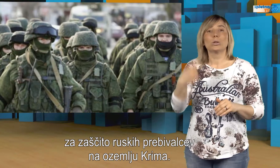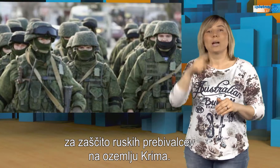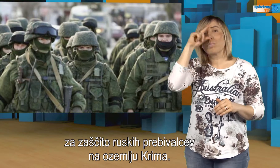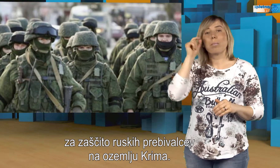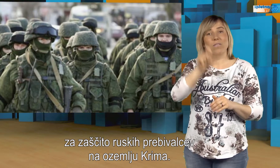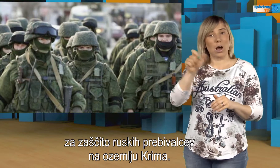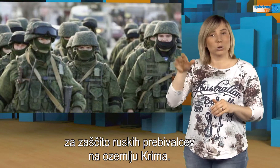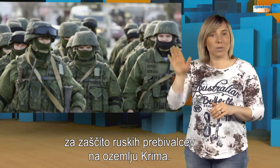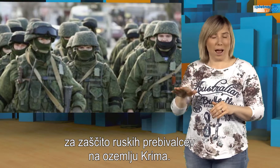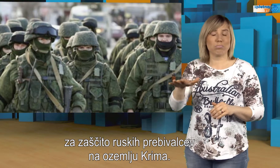Krima.